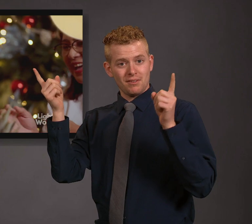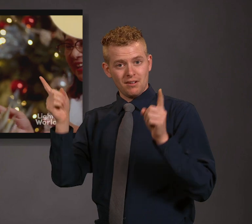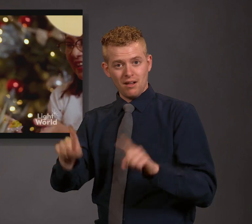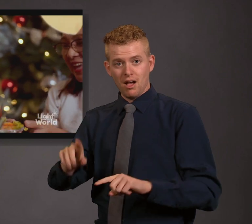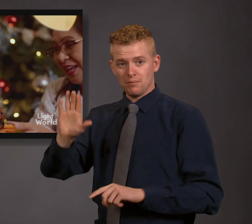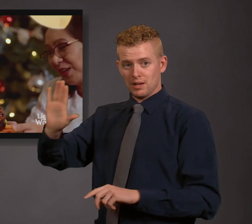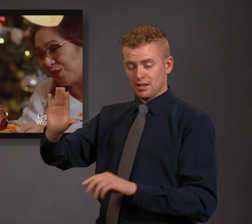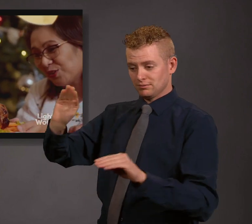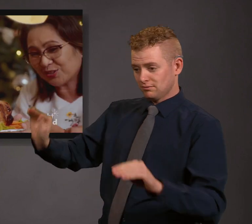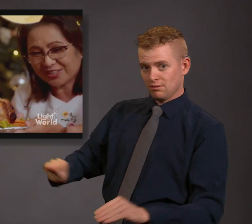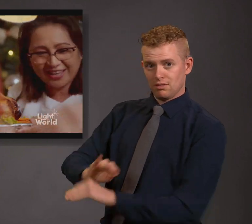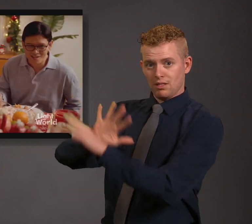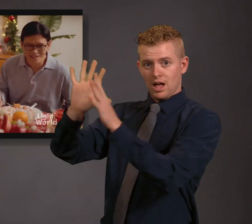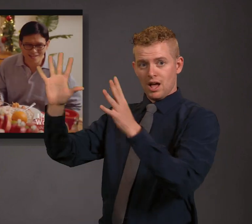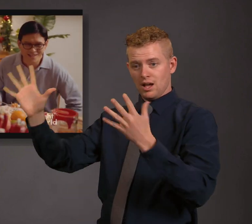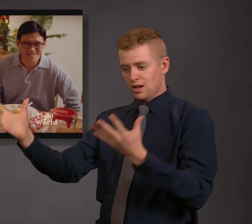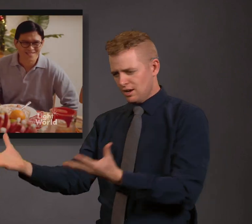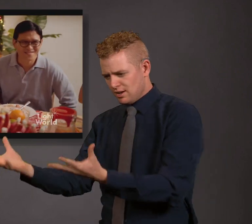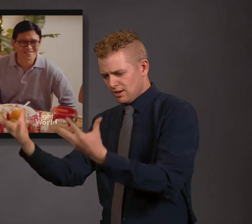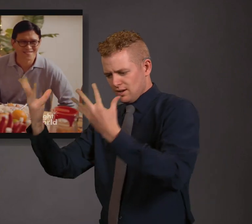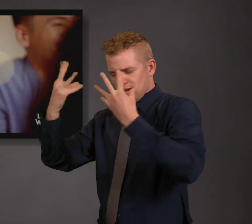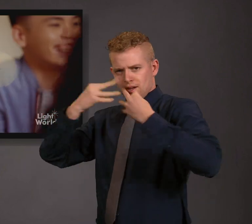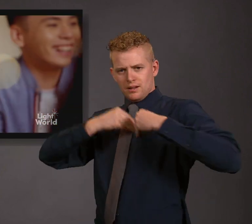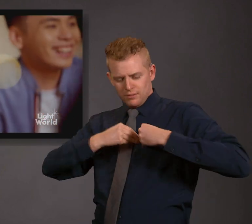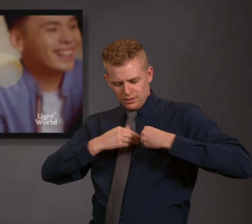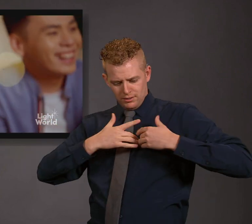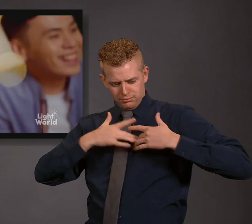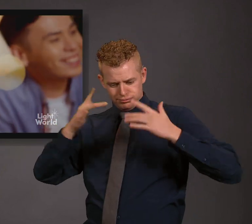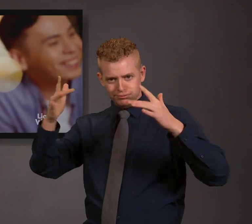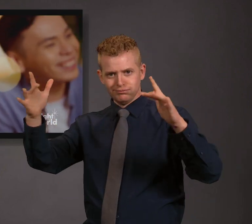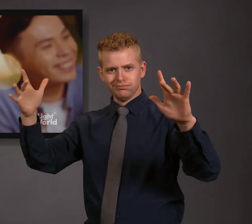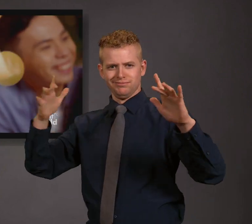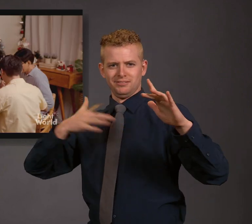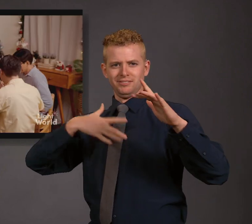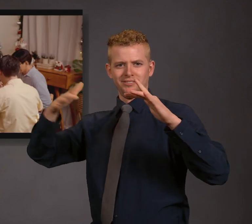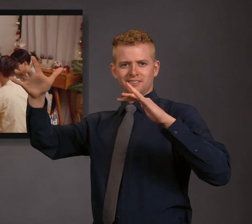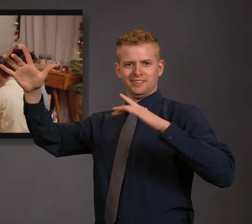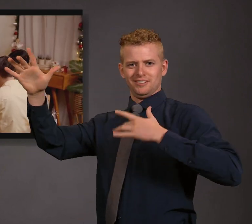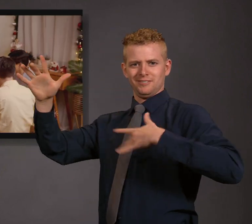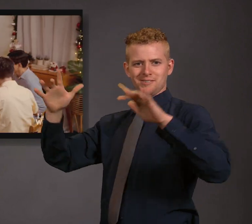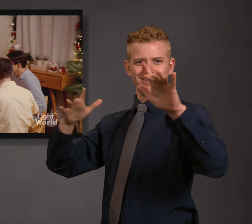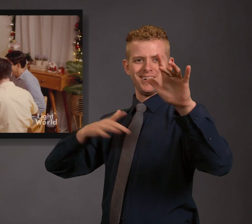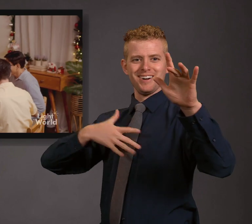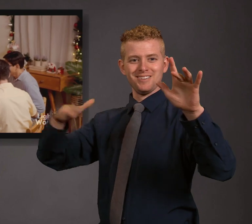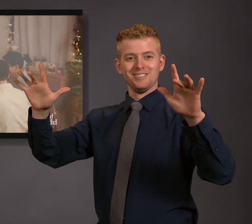Sa bawat kislap ng liwanag